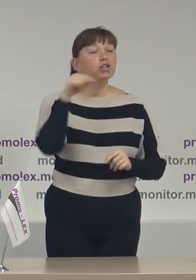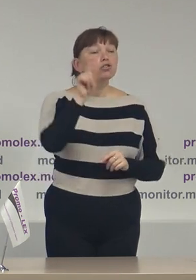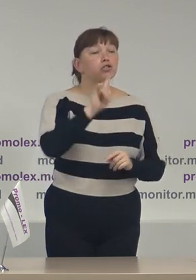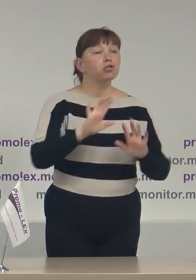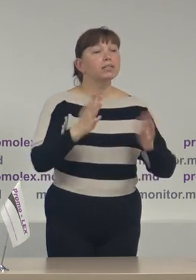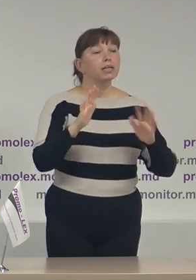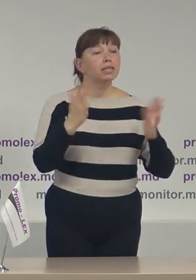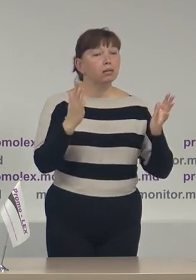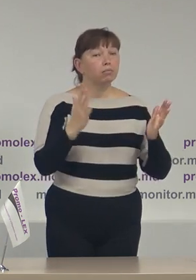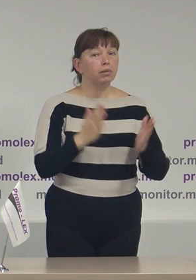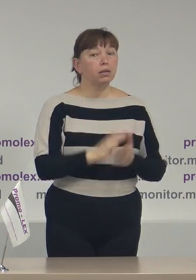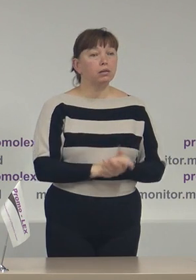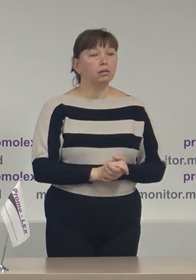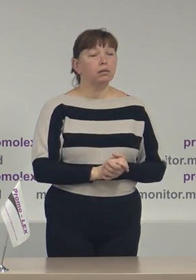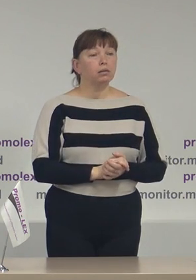întâmplă în